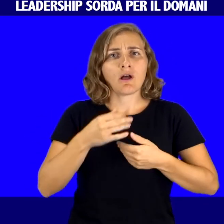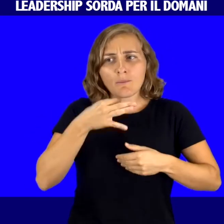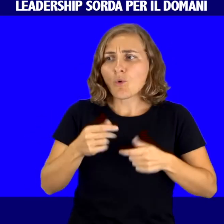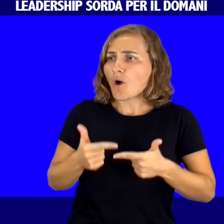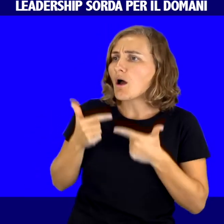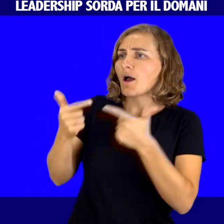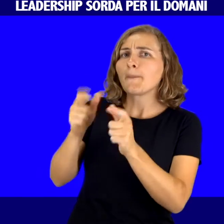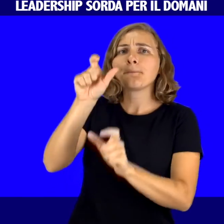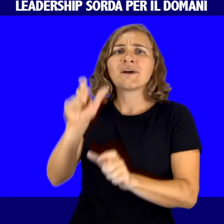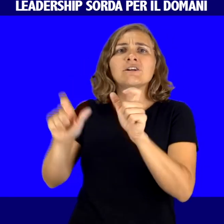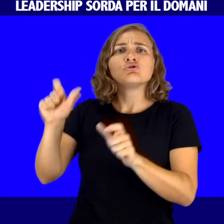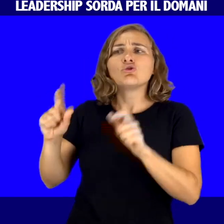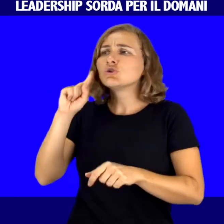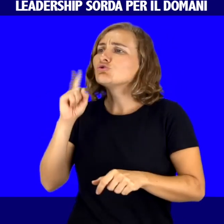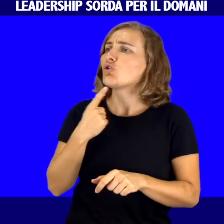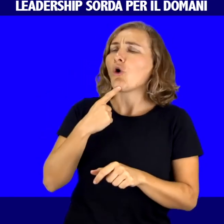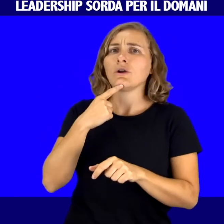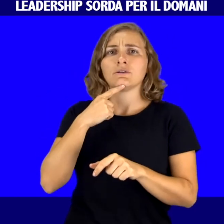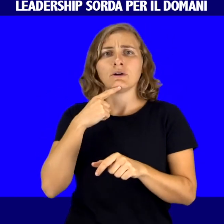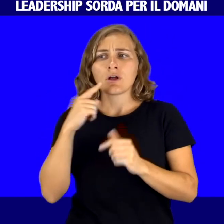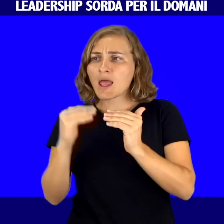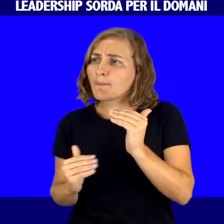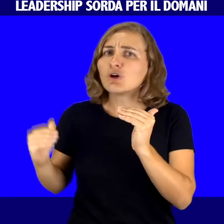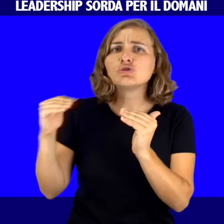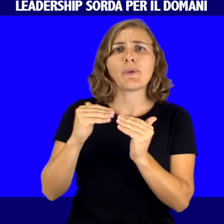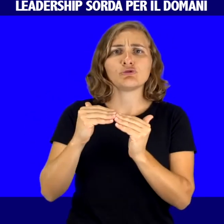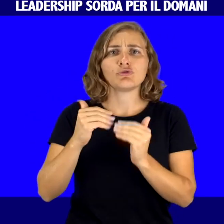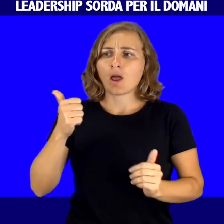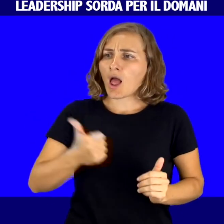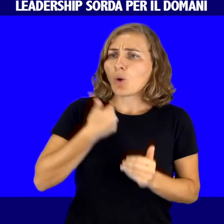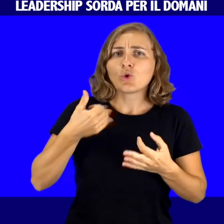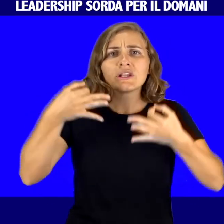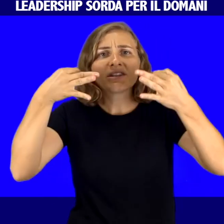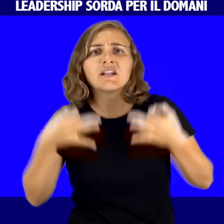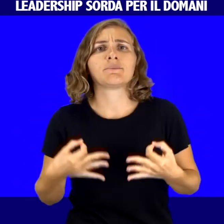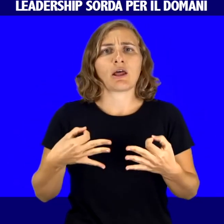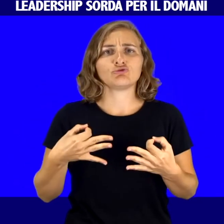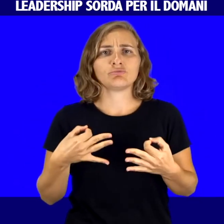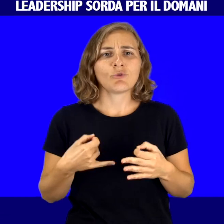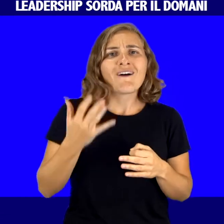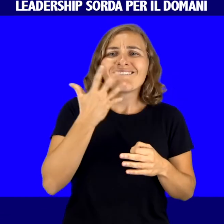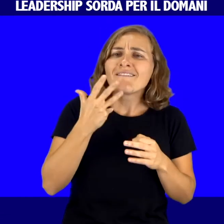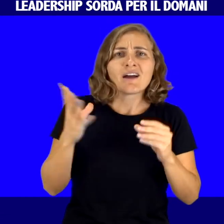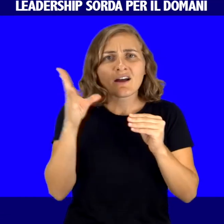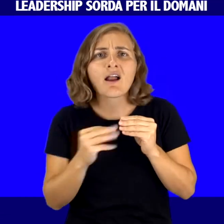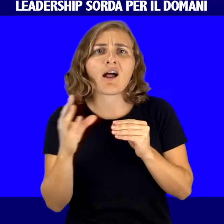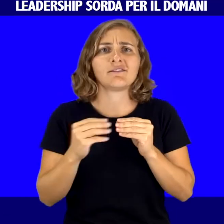società che consenta a tutte le persone sorde di emanciparsi, autodeterminarsi, realizzare se stessi e